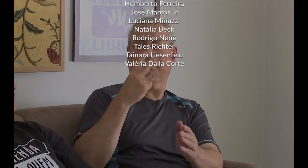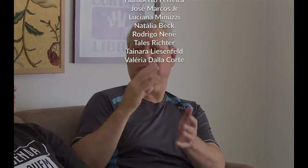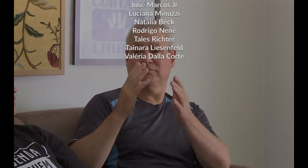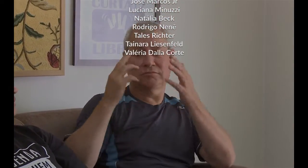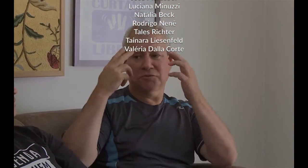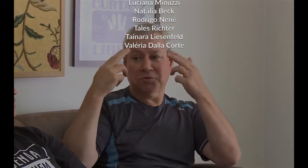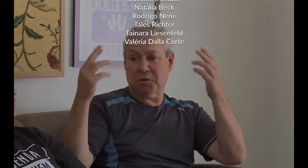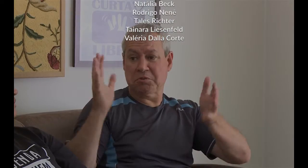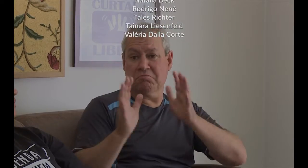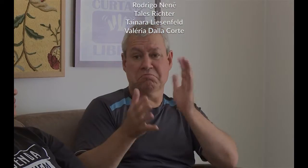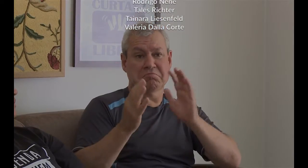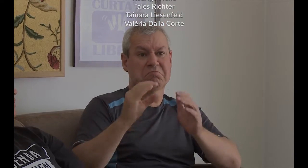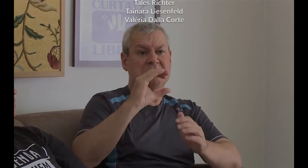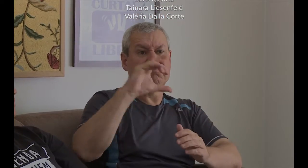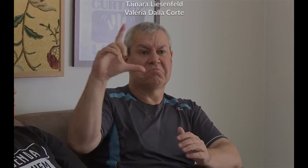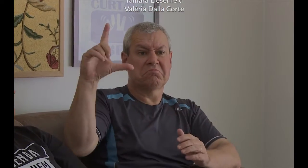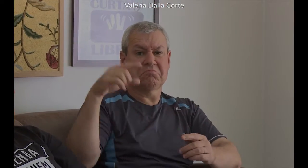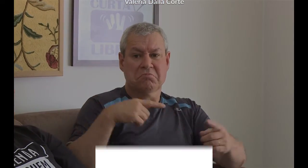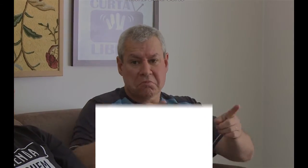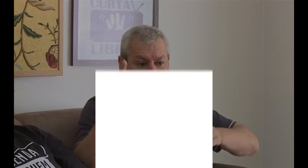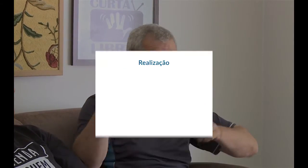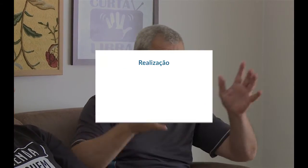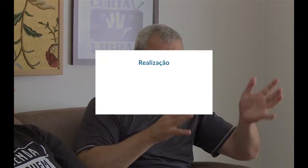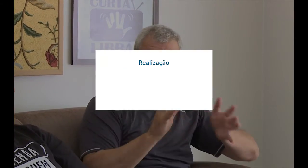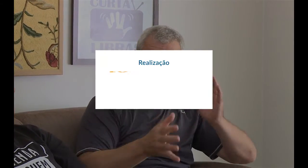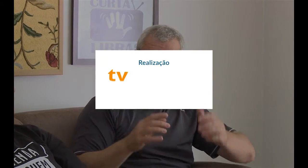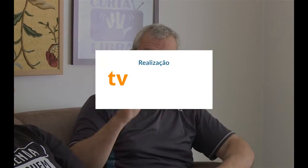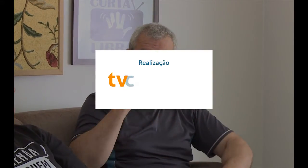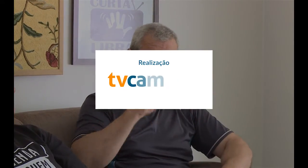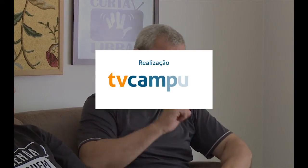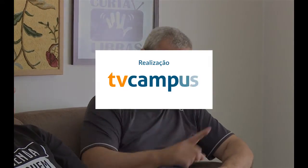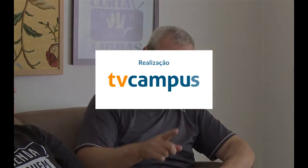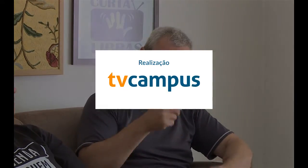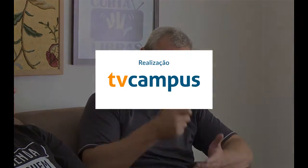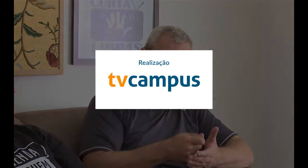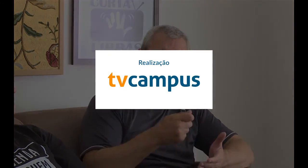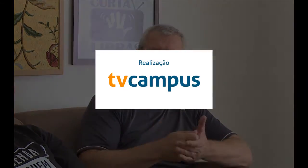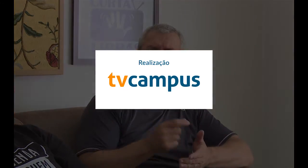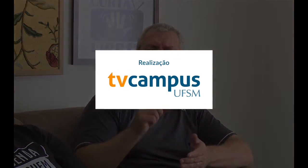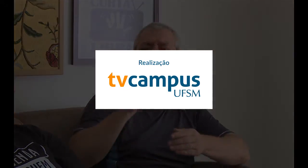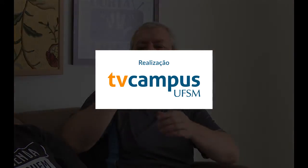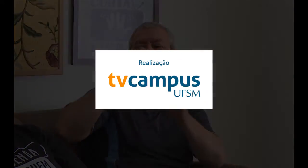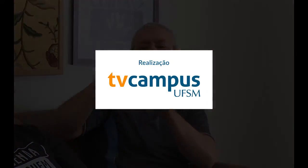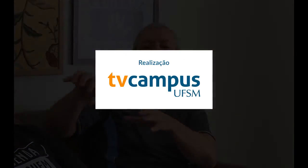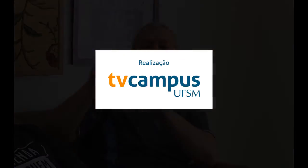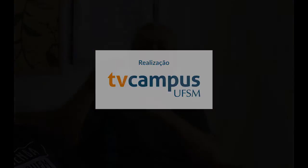CIDADE